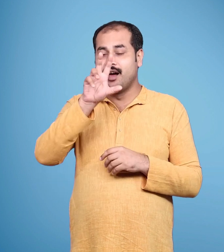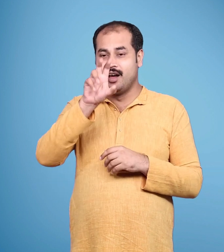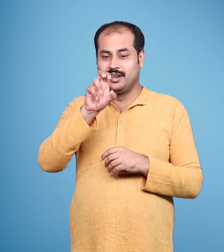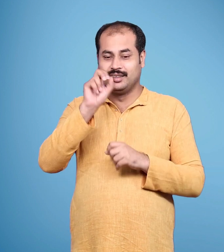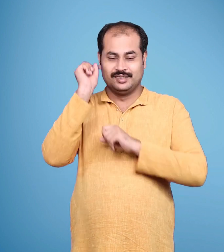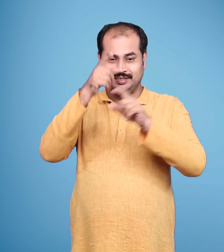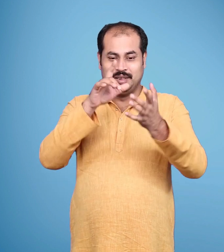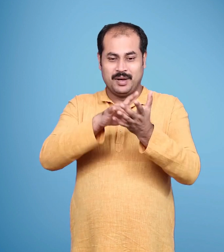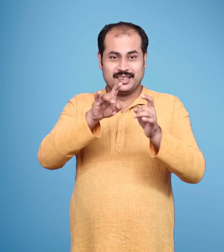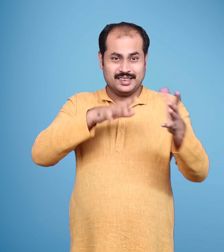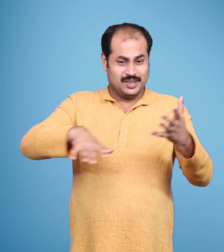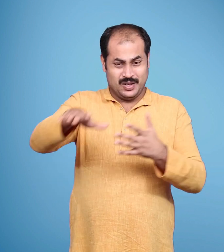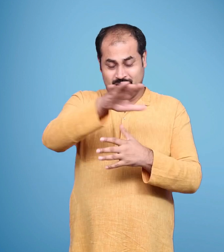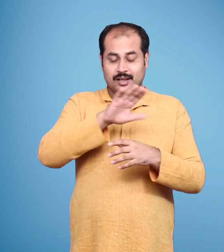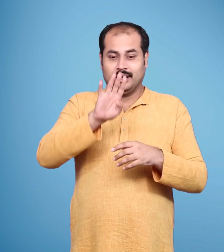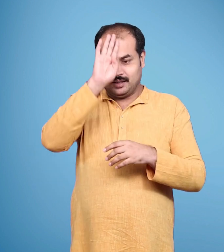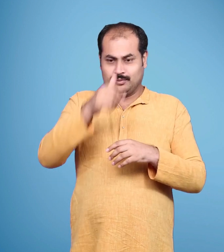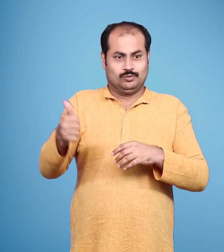उठो पुत्र राजगदी संभालो